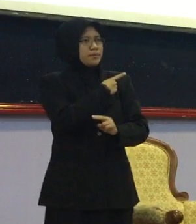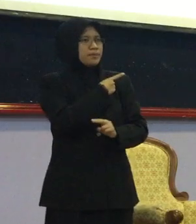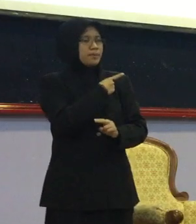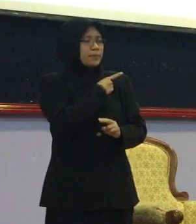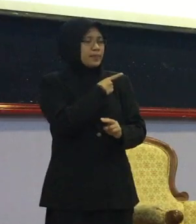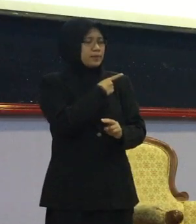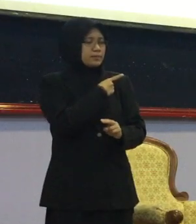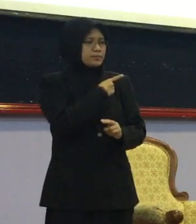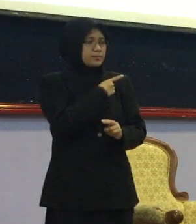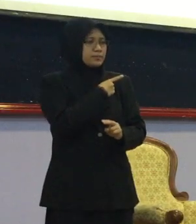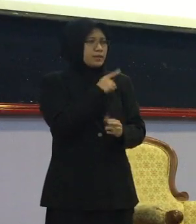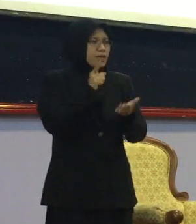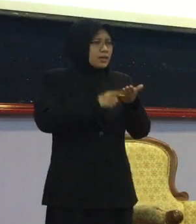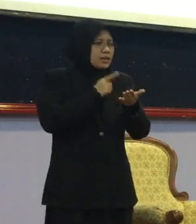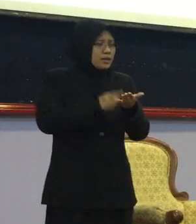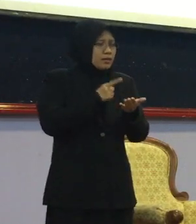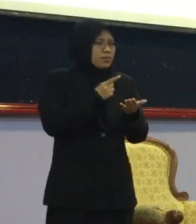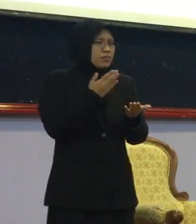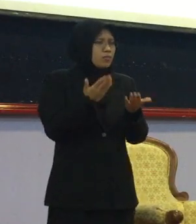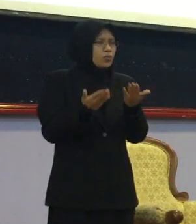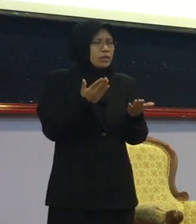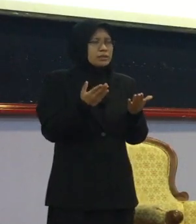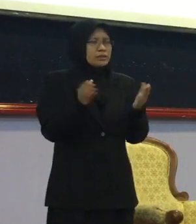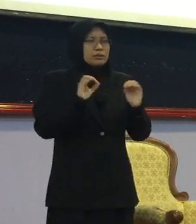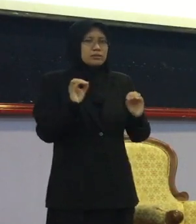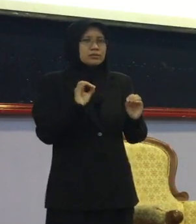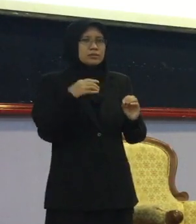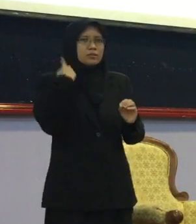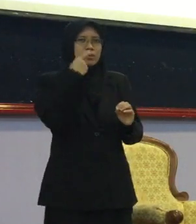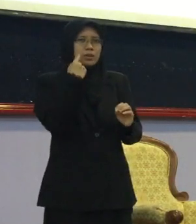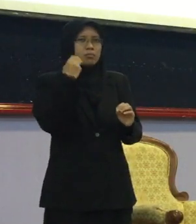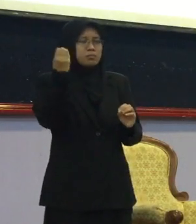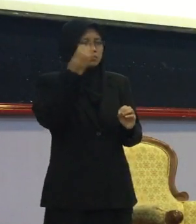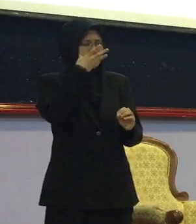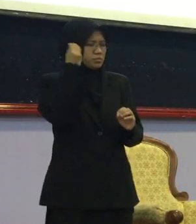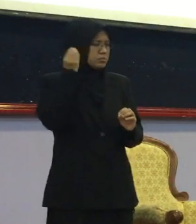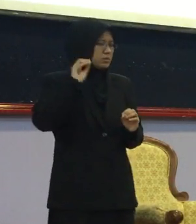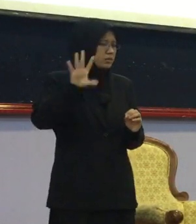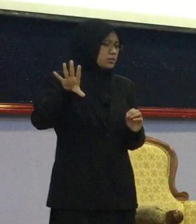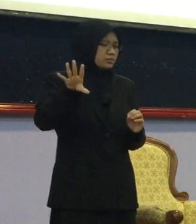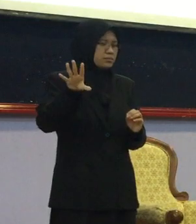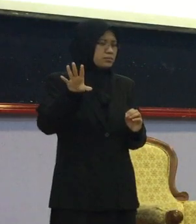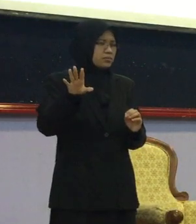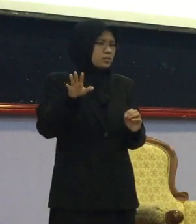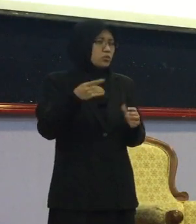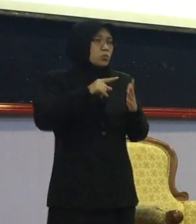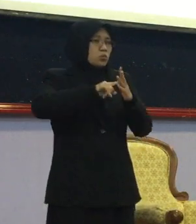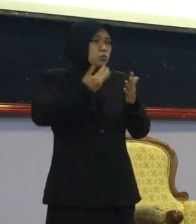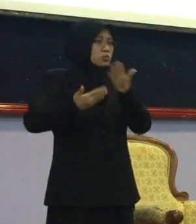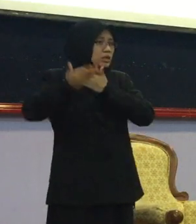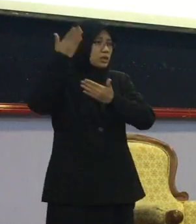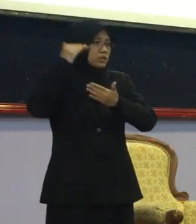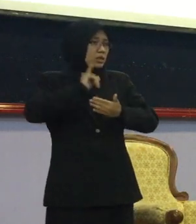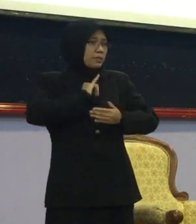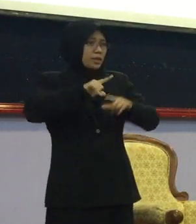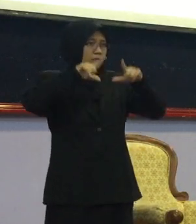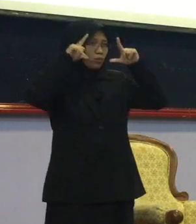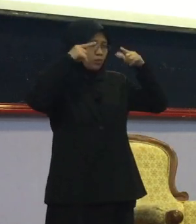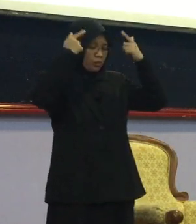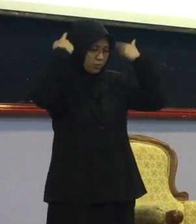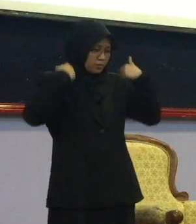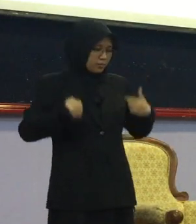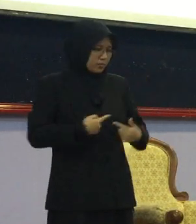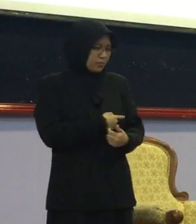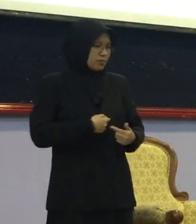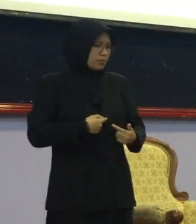sendiri Memang kadang-kadang Orang tak beri kita Ke apa Ke mak kita ke So kita perlu Eh saya Memulai dulu Bila saya pakai tudung je Mak saya